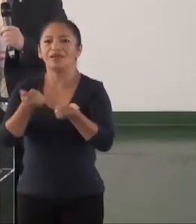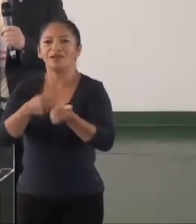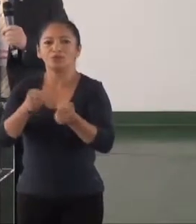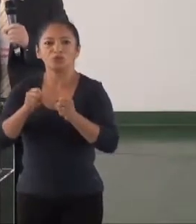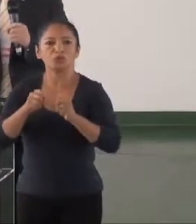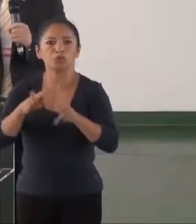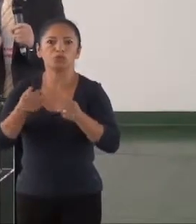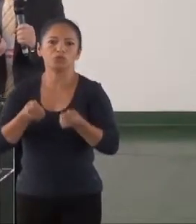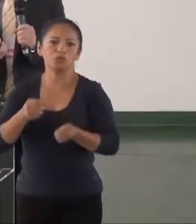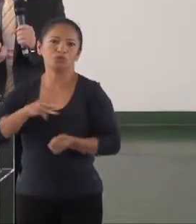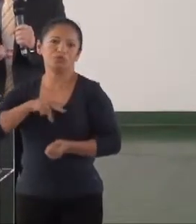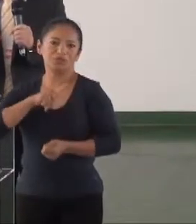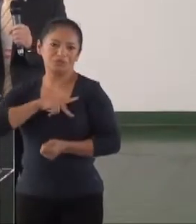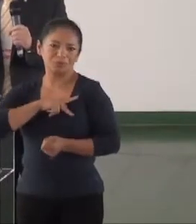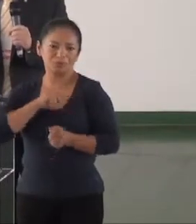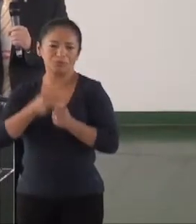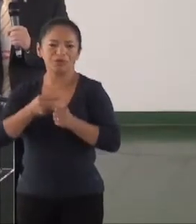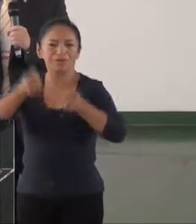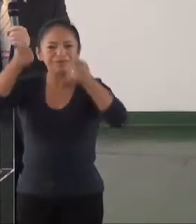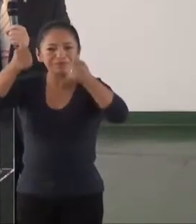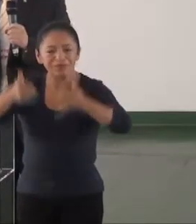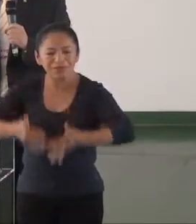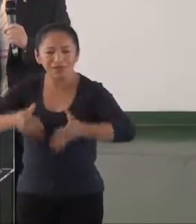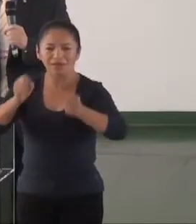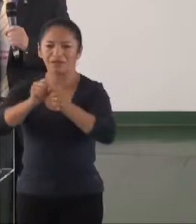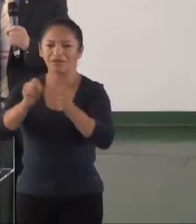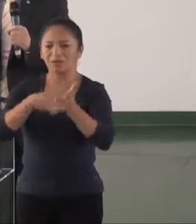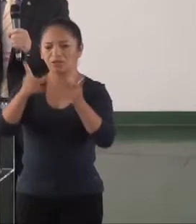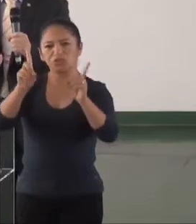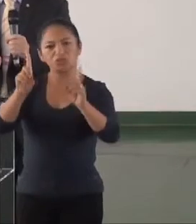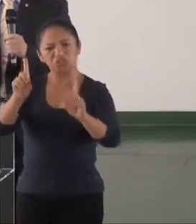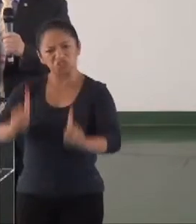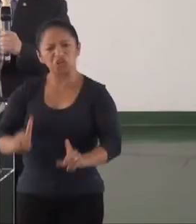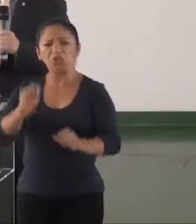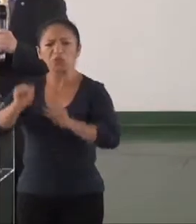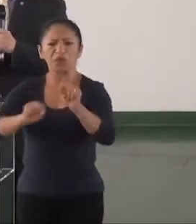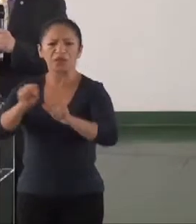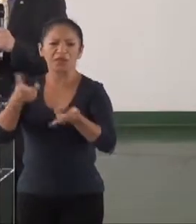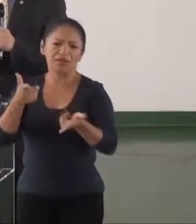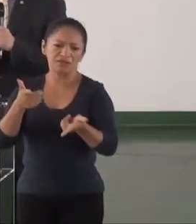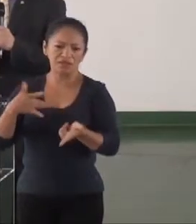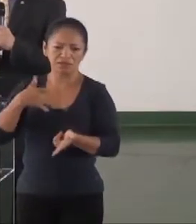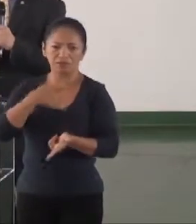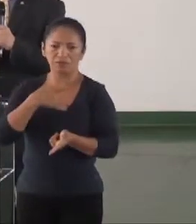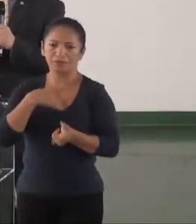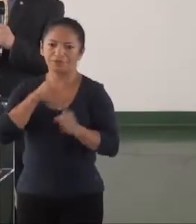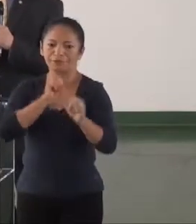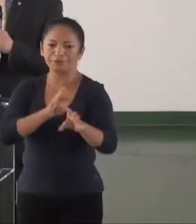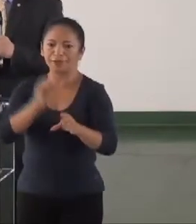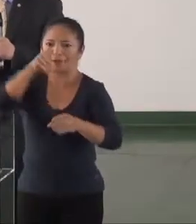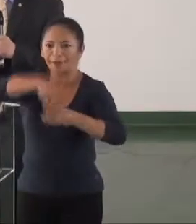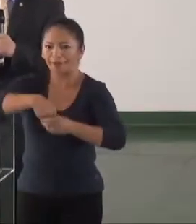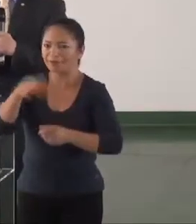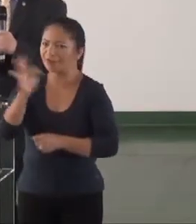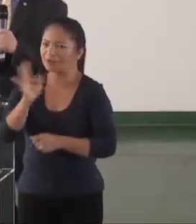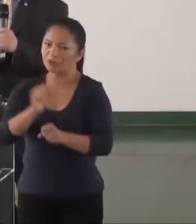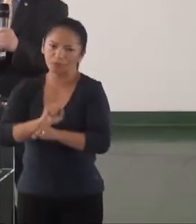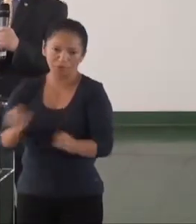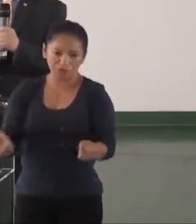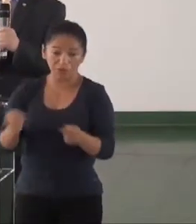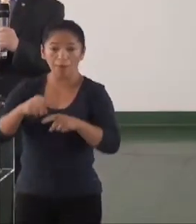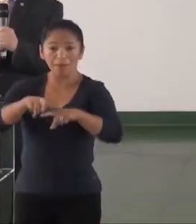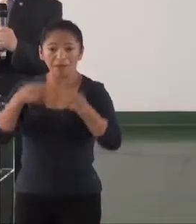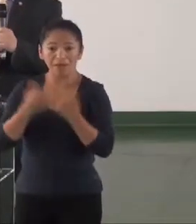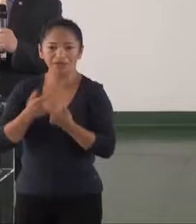movimentos sociais, o que se explica porque, francamente, direito à saúde não se ensina na faculdade. Então, é um tema estranho para nós,